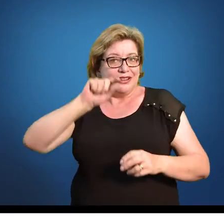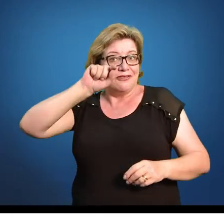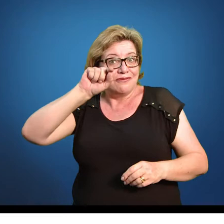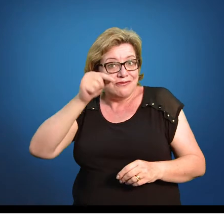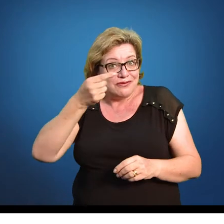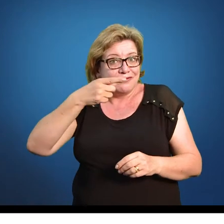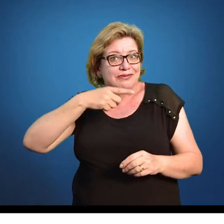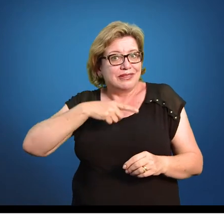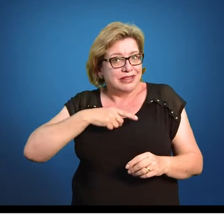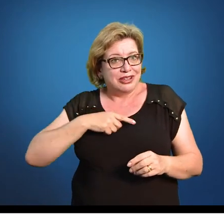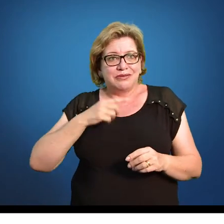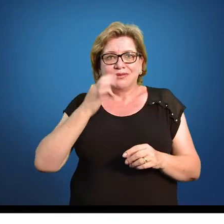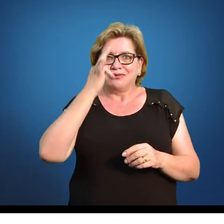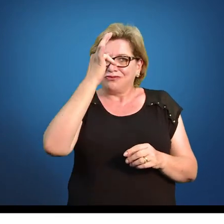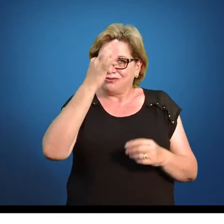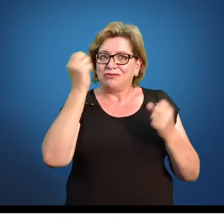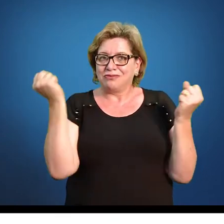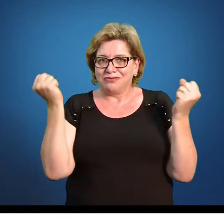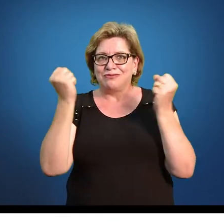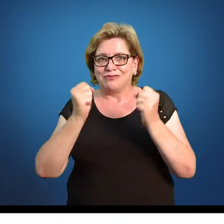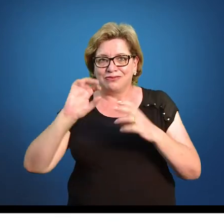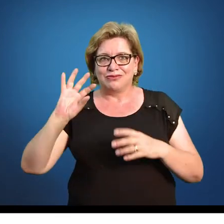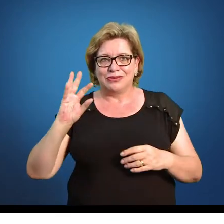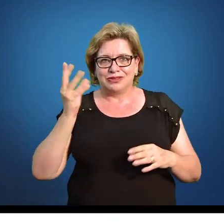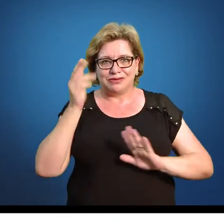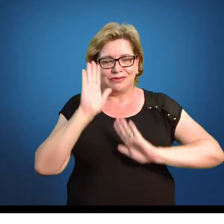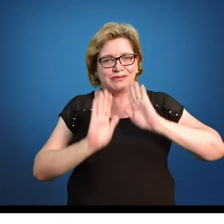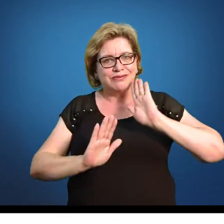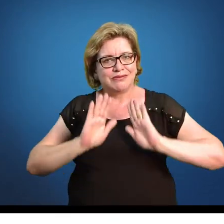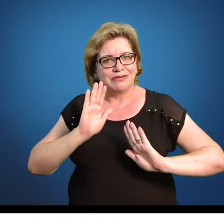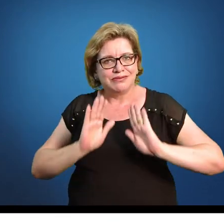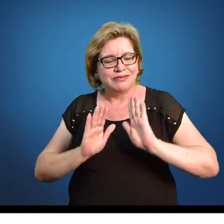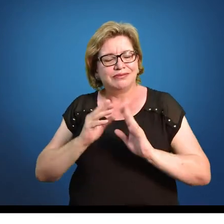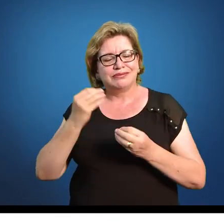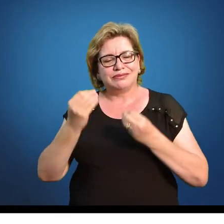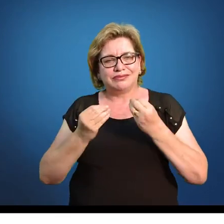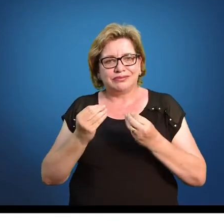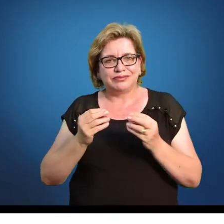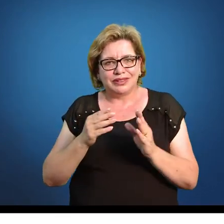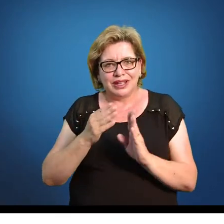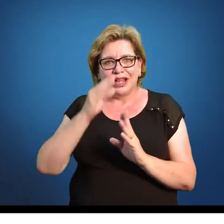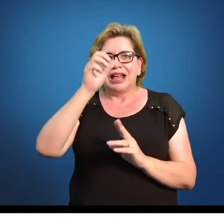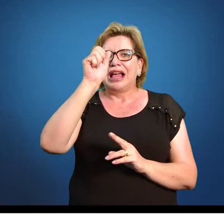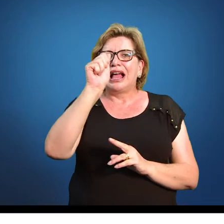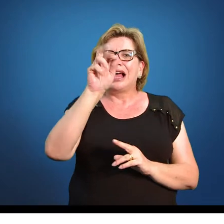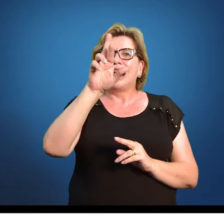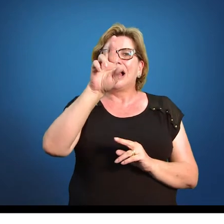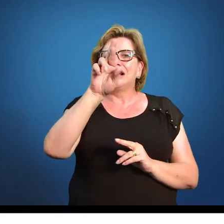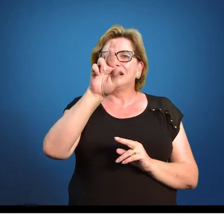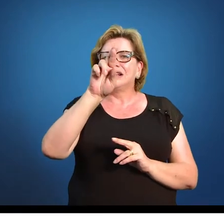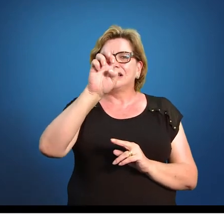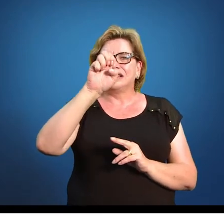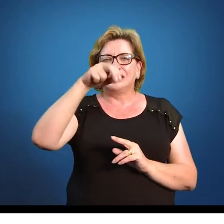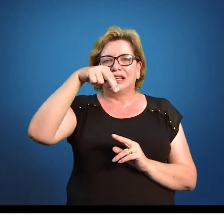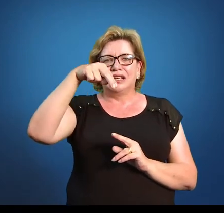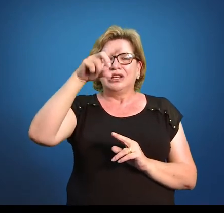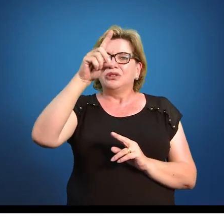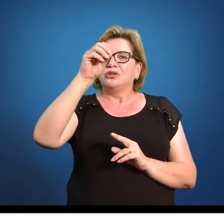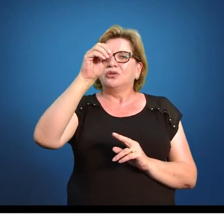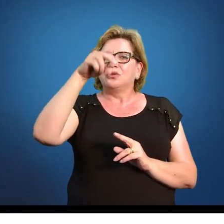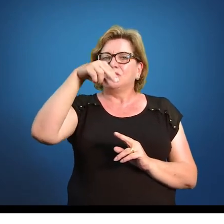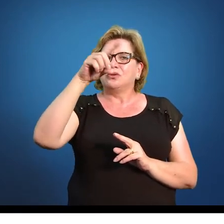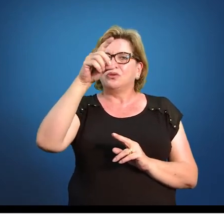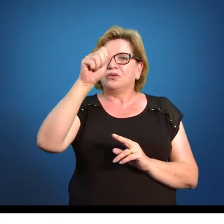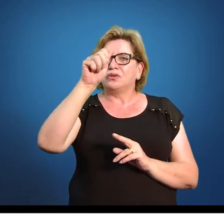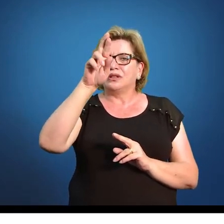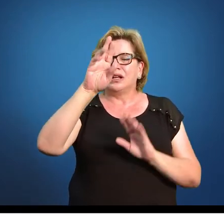acontecer nas suas futuras tabelas. Cuidar com a questão do arredondamento, que obviamente depende de como você utilizar, você vai chegar a